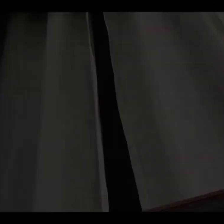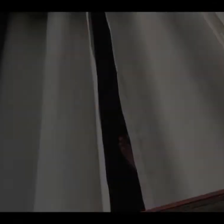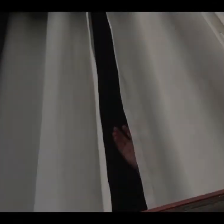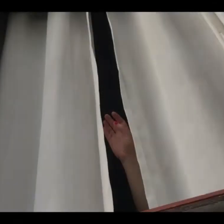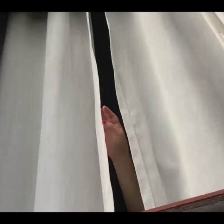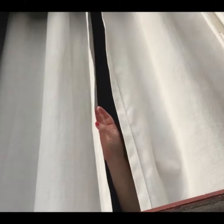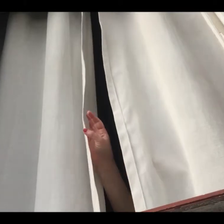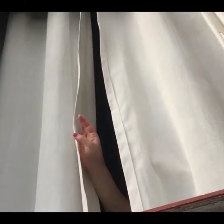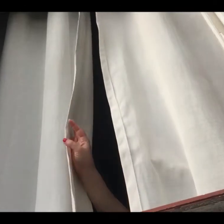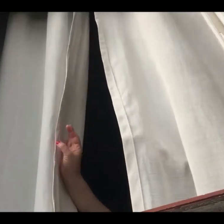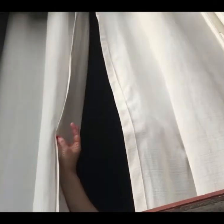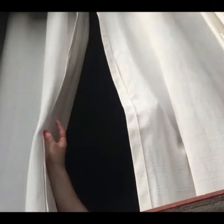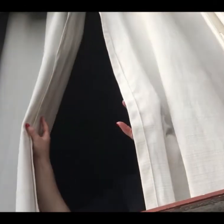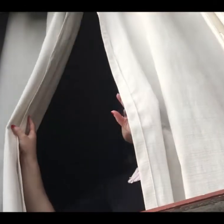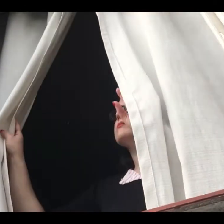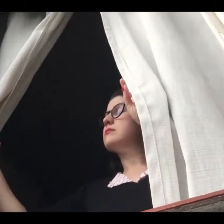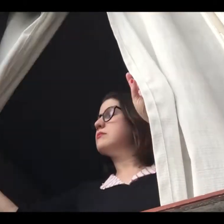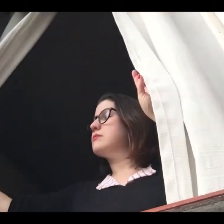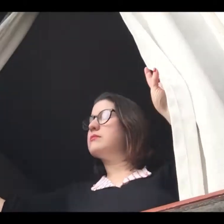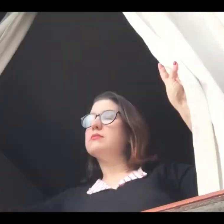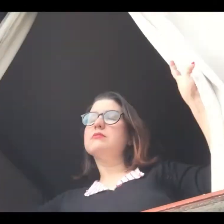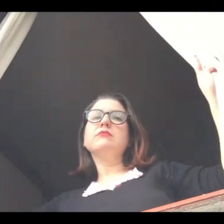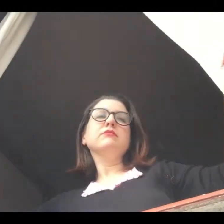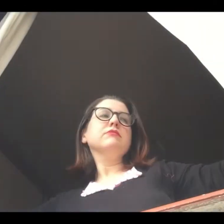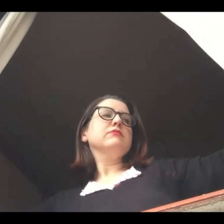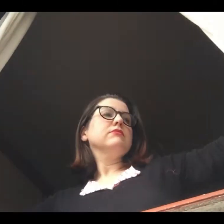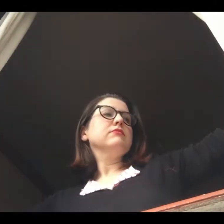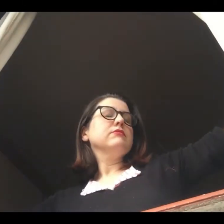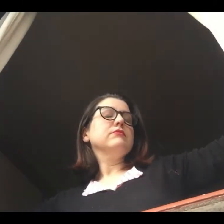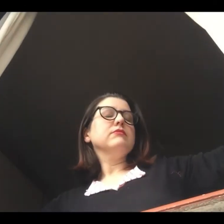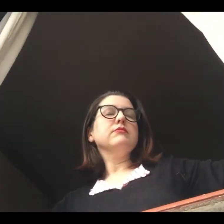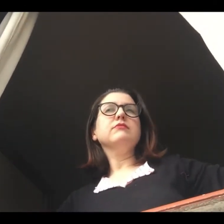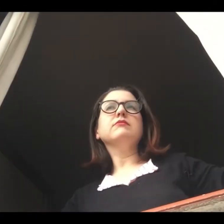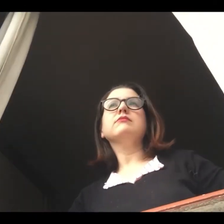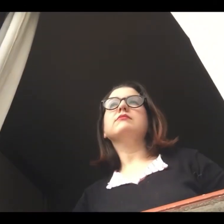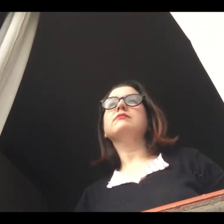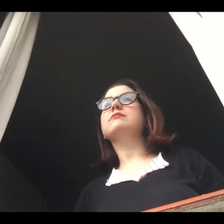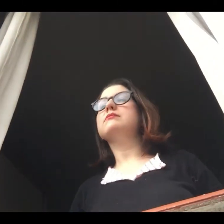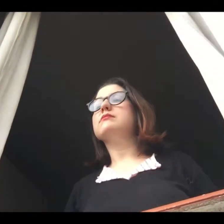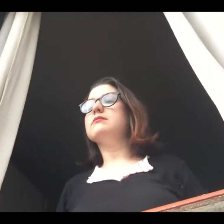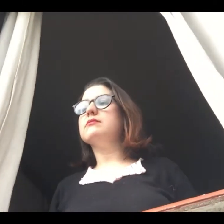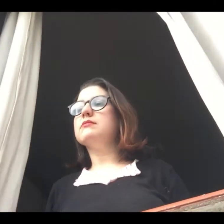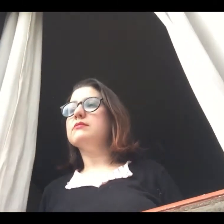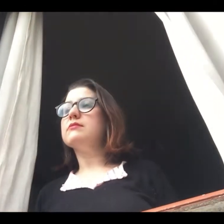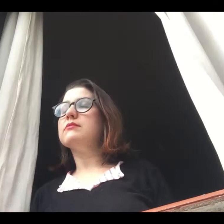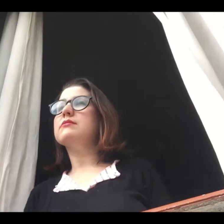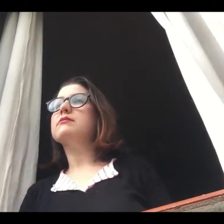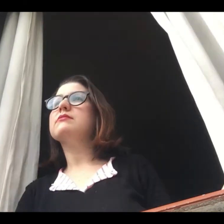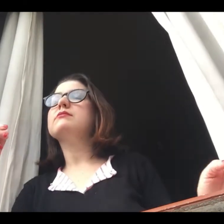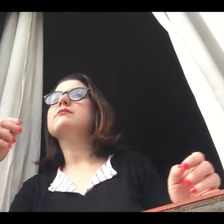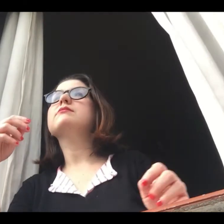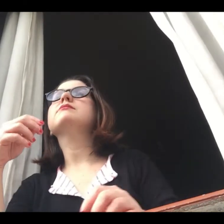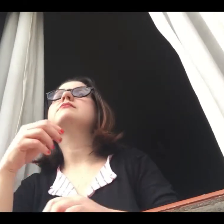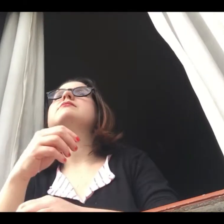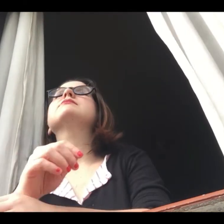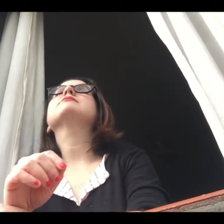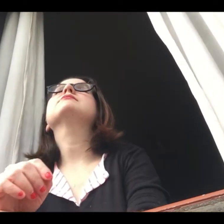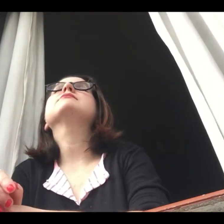Marita é uma mulher branca de cabelos lisos e escuros, rosto e óculos arredondados. Ela abre as corutinas